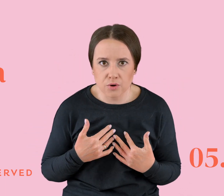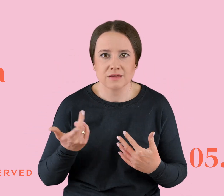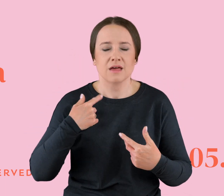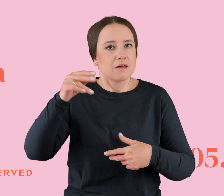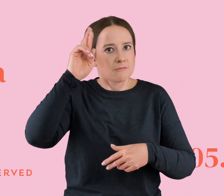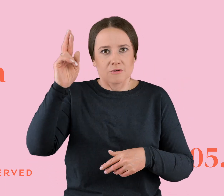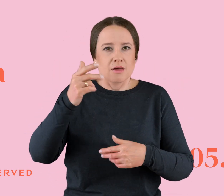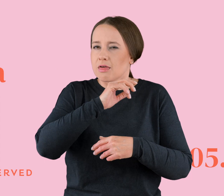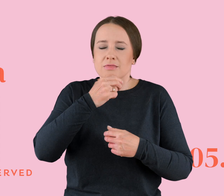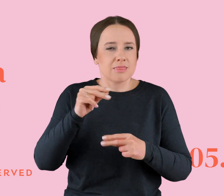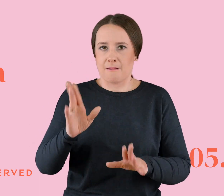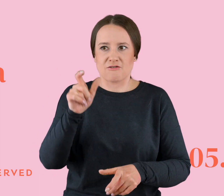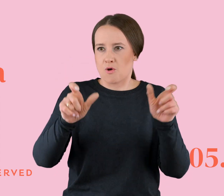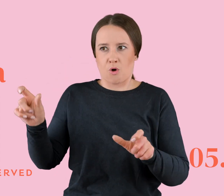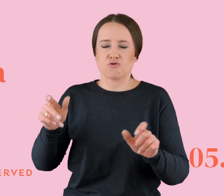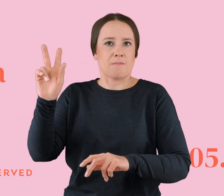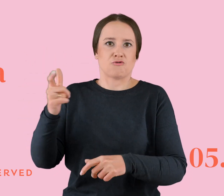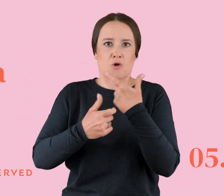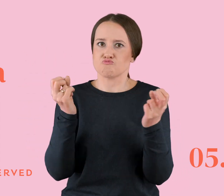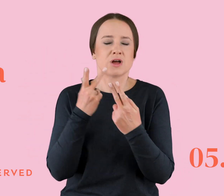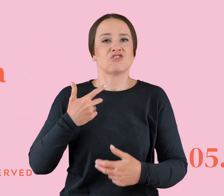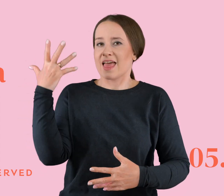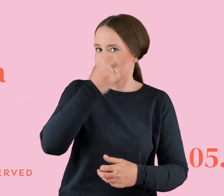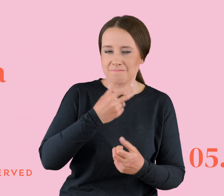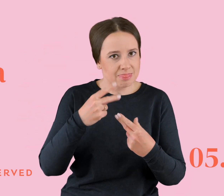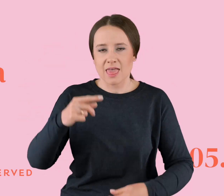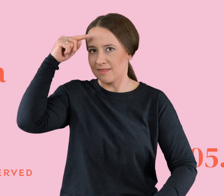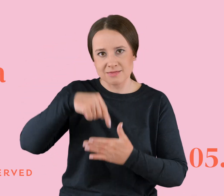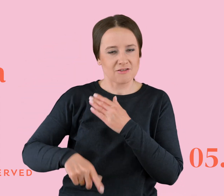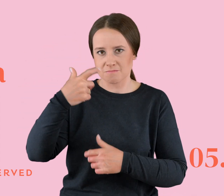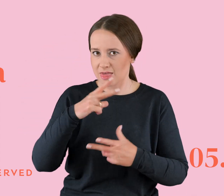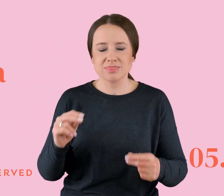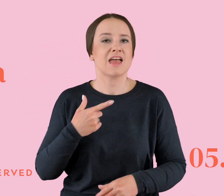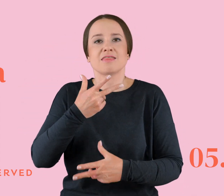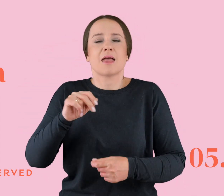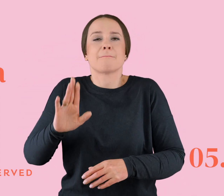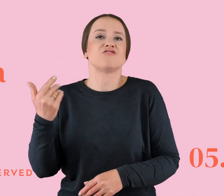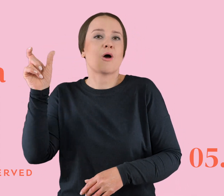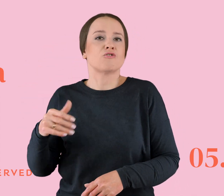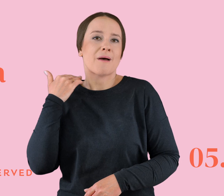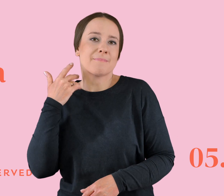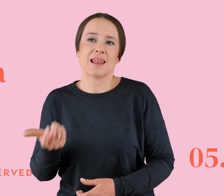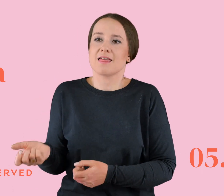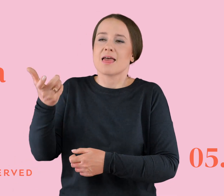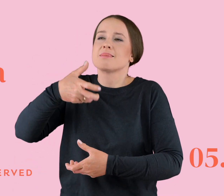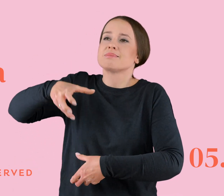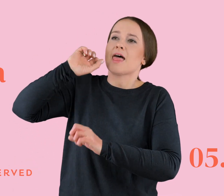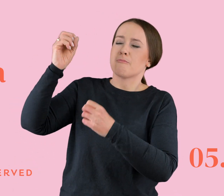mi tego nie zrobi. Nikt mnie nie obrazi, nikt mnie nie zdradzi, nie wyleje pijany na mnie napoju, gdy będę spać, nie szarpnie mną i tego się